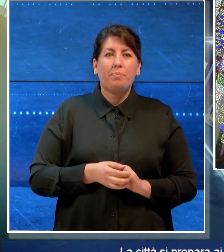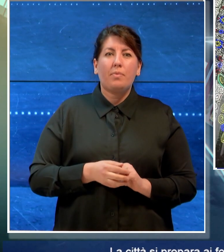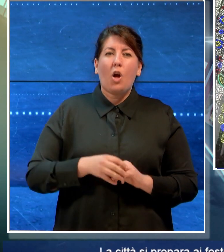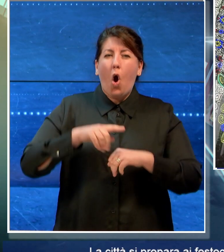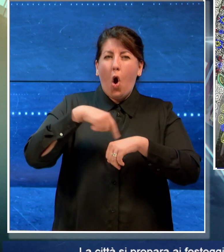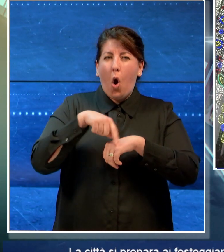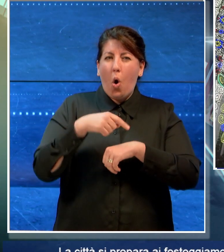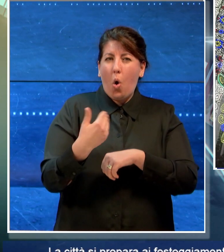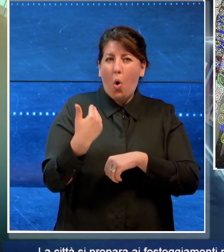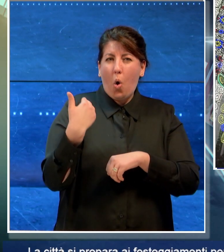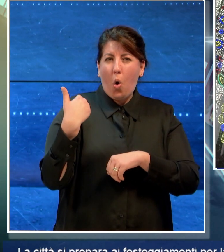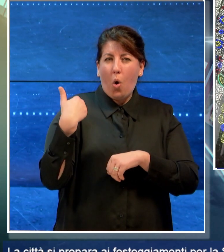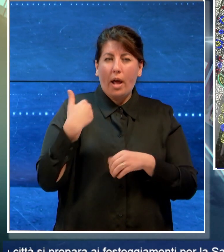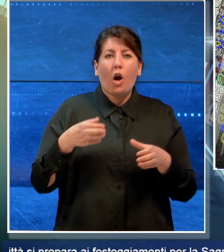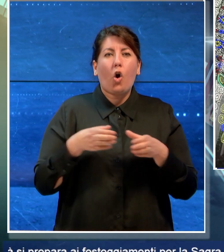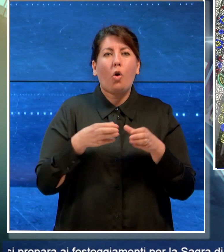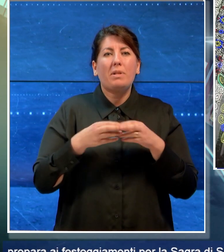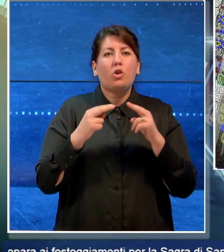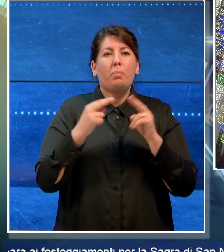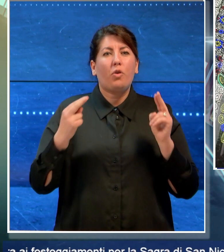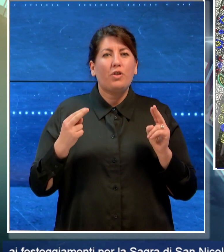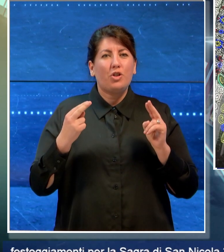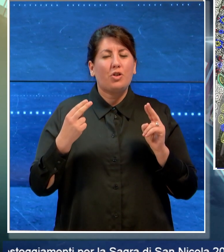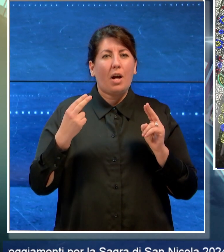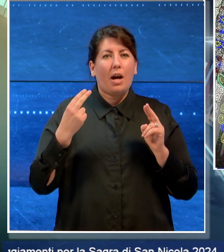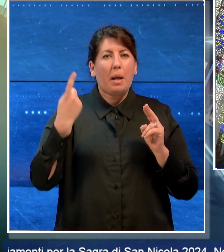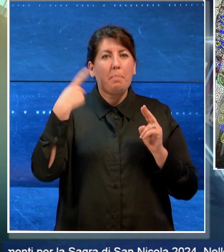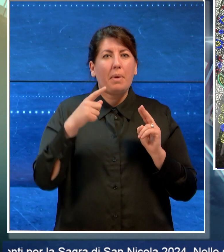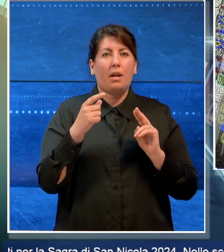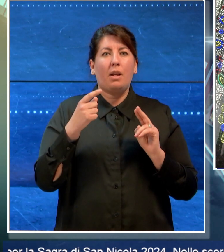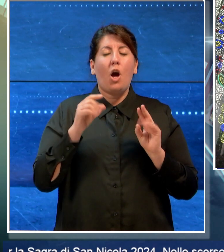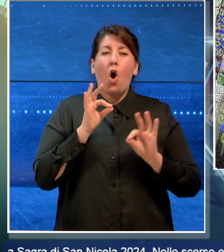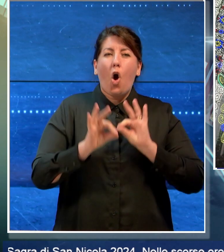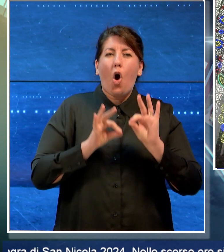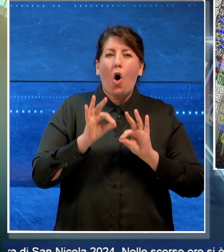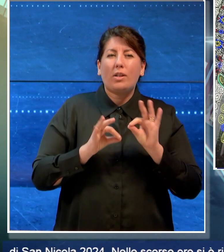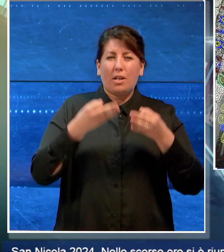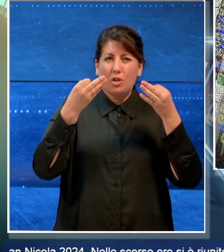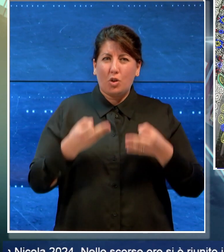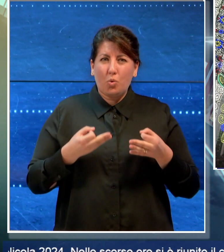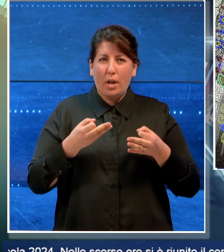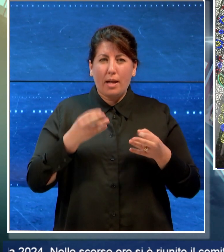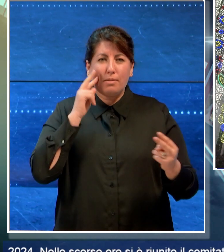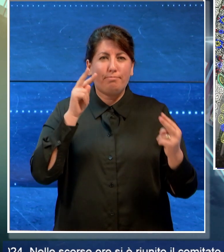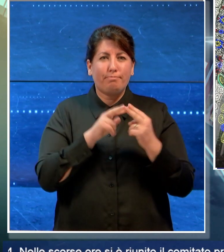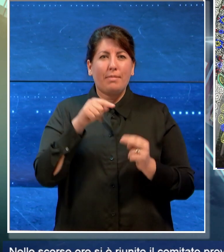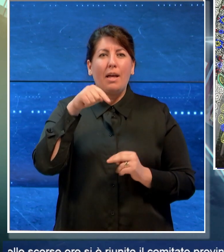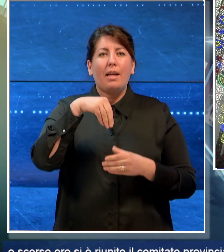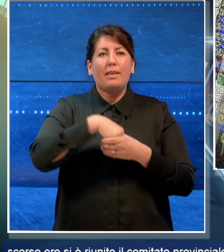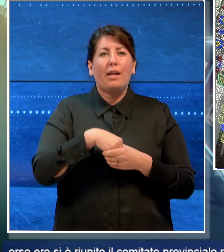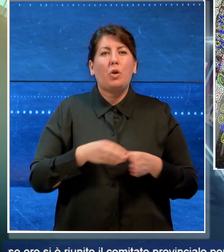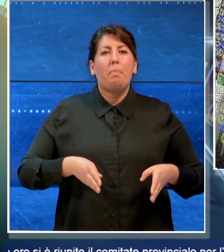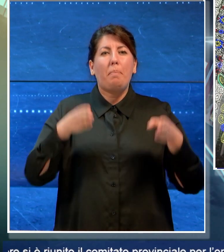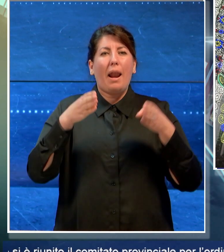e si è riunito il Comitato Provinciale per l'Ordine e la Sicurezza, Palazzo Prefettura, per